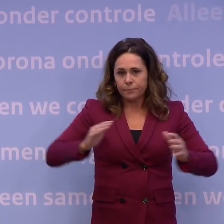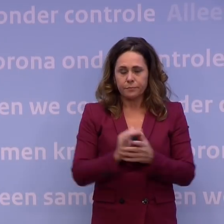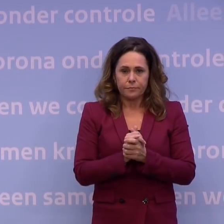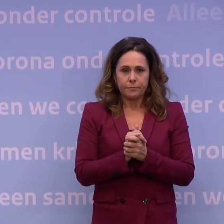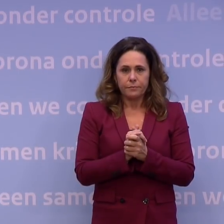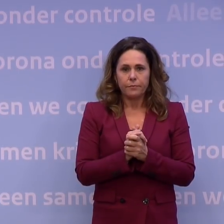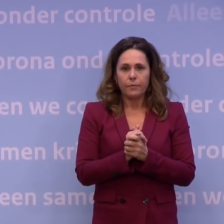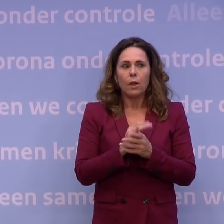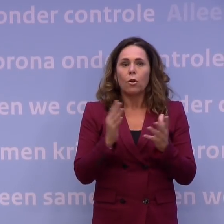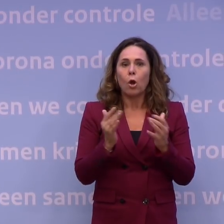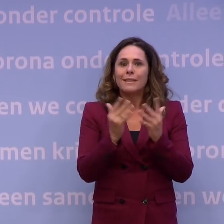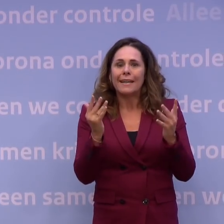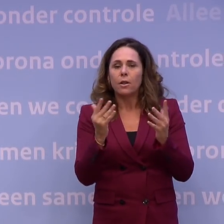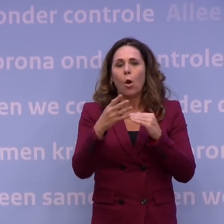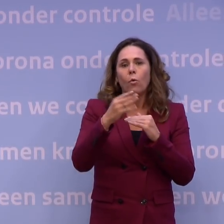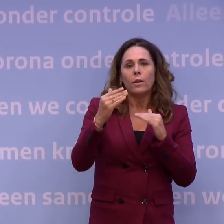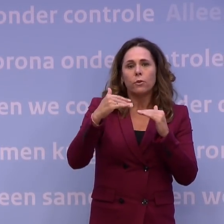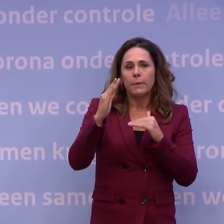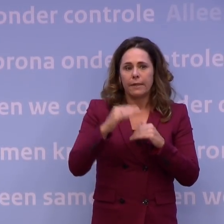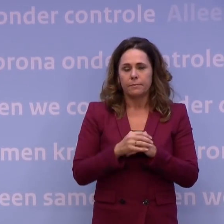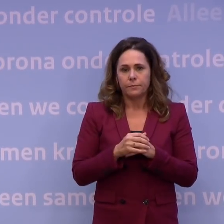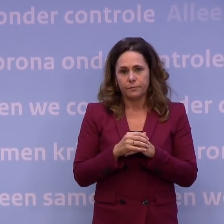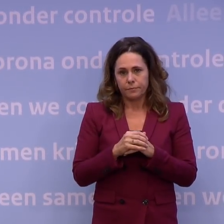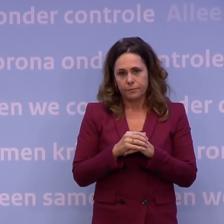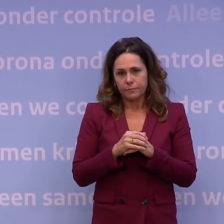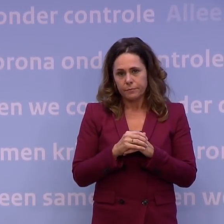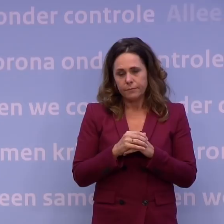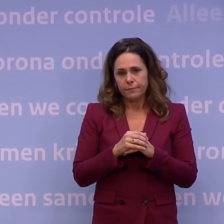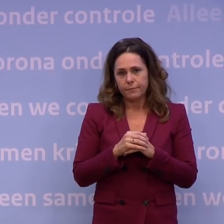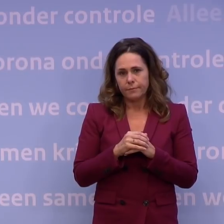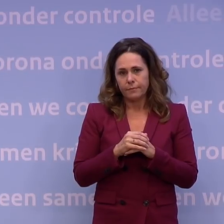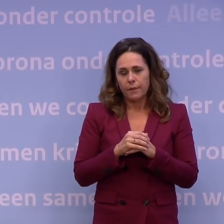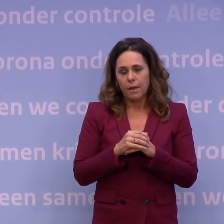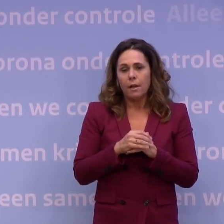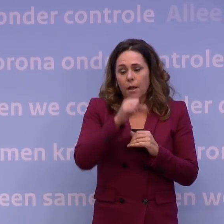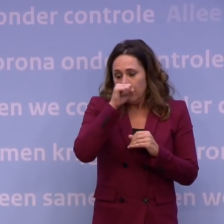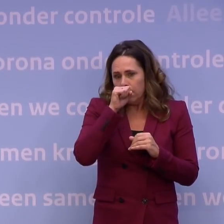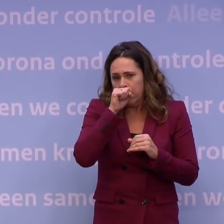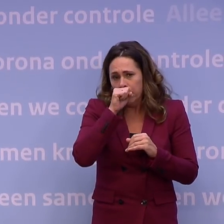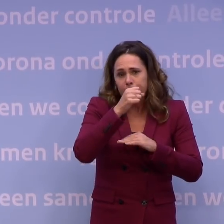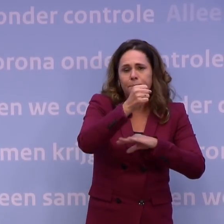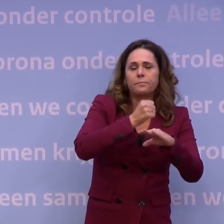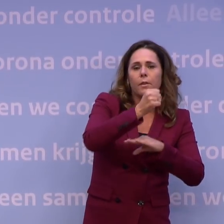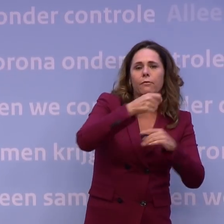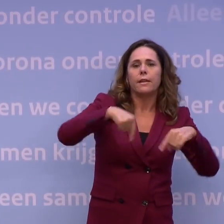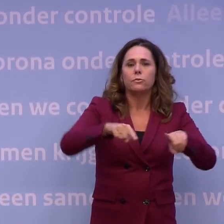aantallen van honderd of meer mensen. En dan gaat het natuurlijk vaker om cafés dan om restaurants.